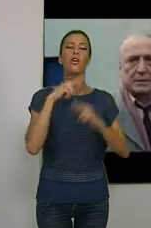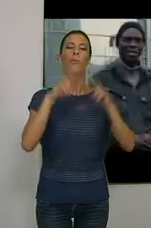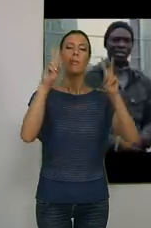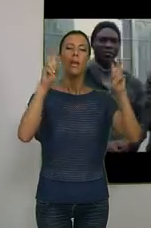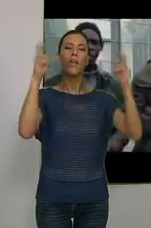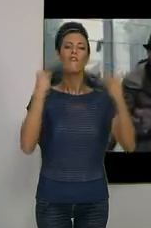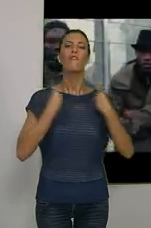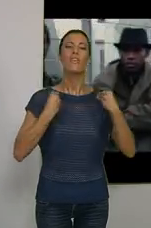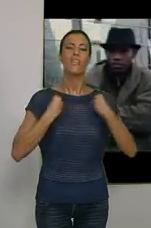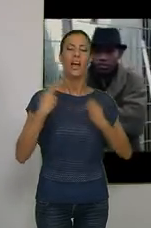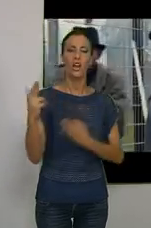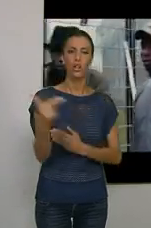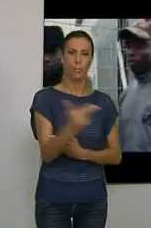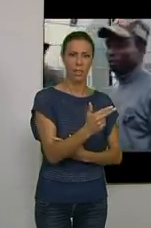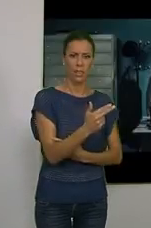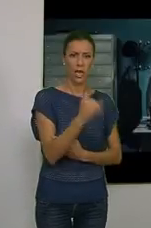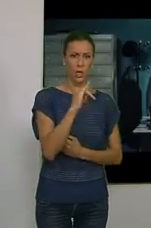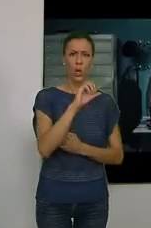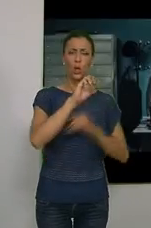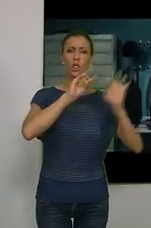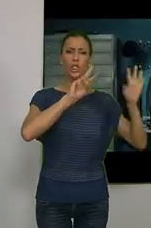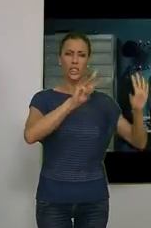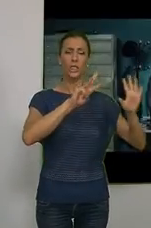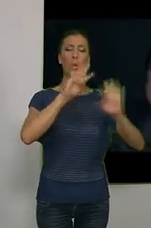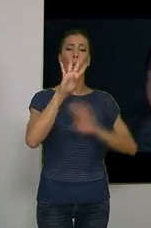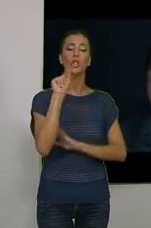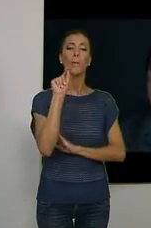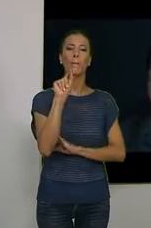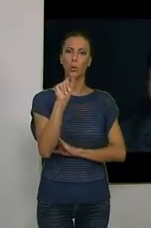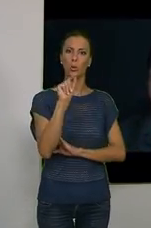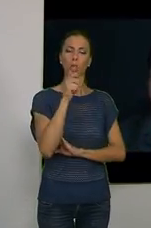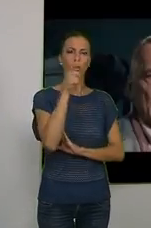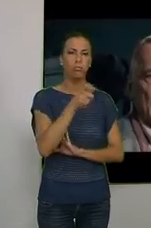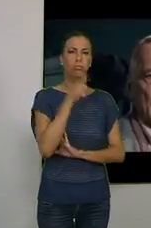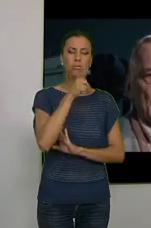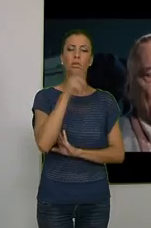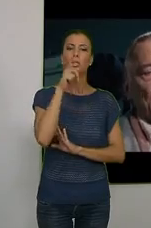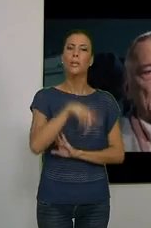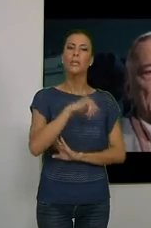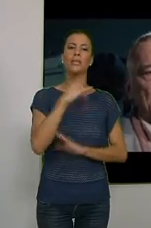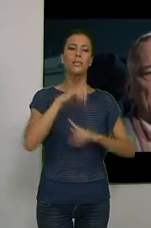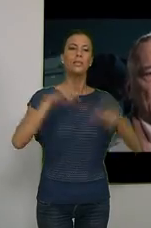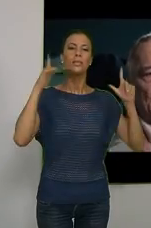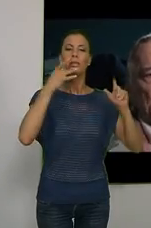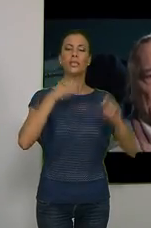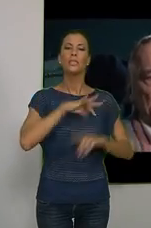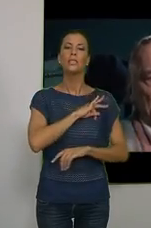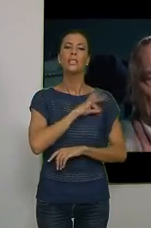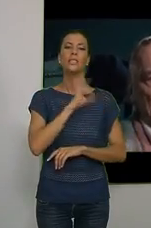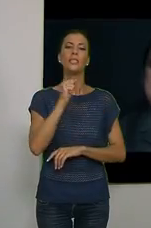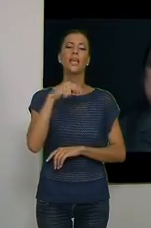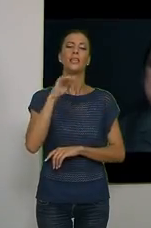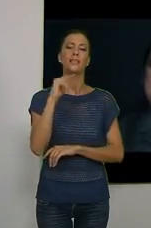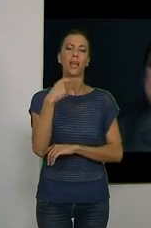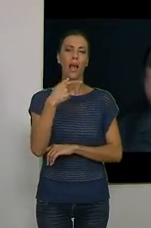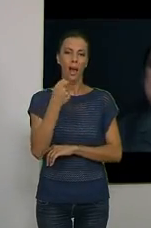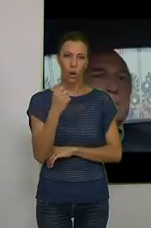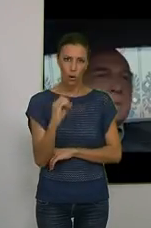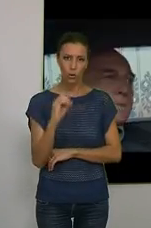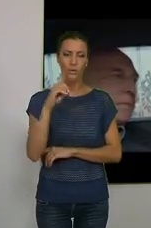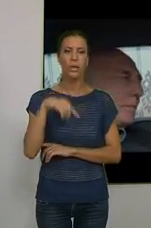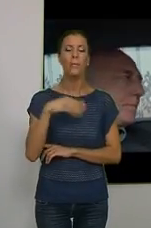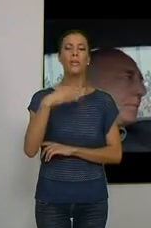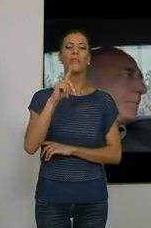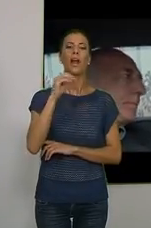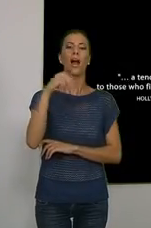peces. La cinta de 84 minutos ante duración cuenta con la intervención de Santiago Cabrera, Blanca Lewin y